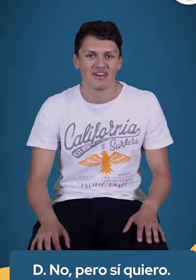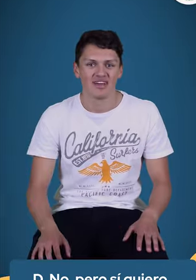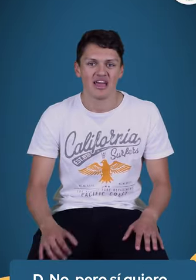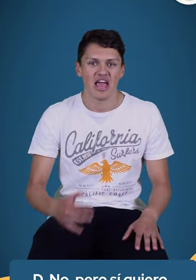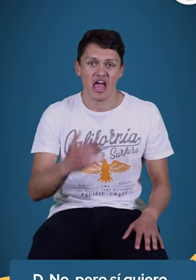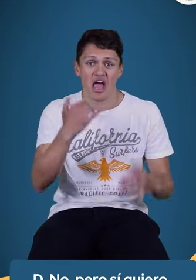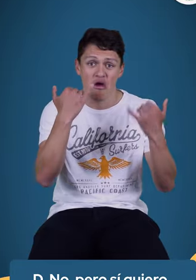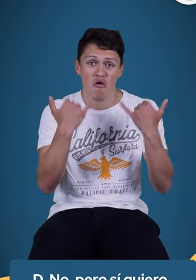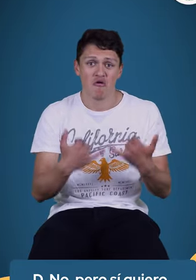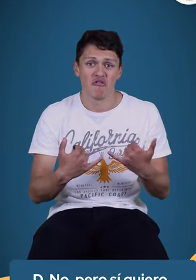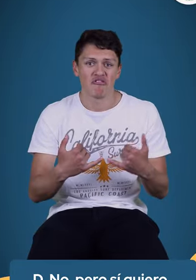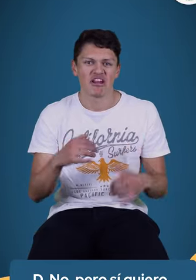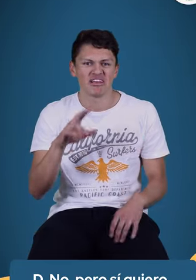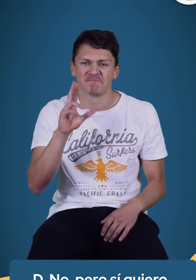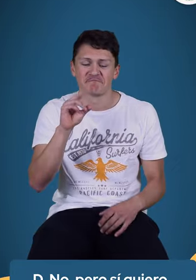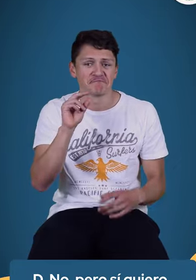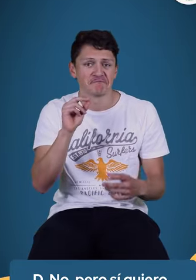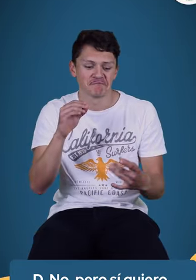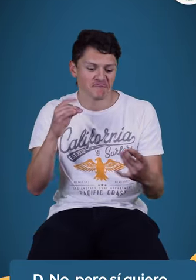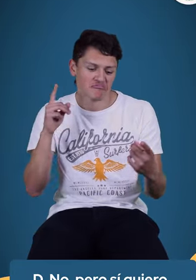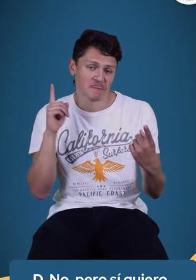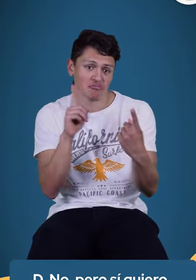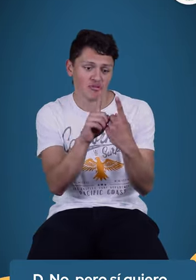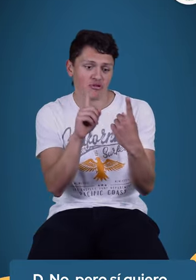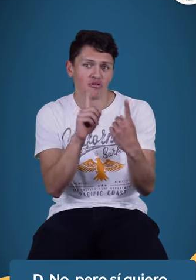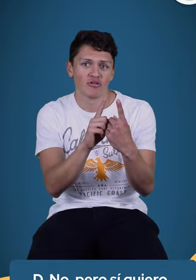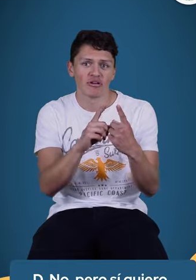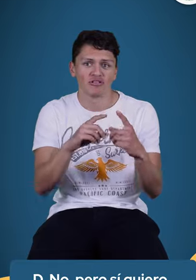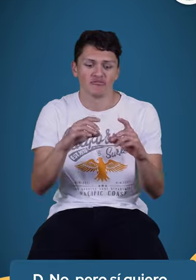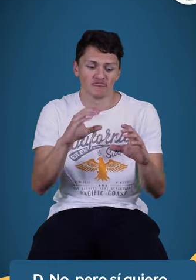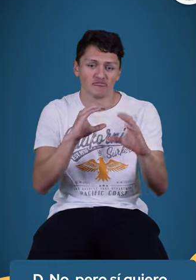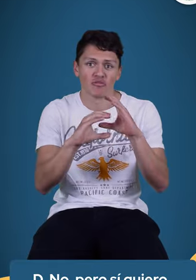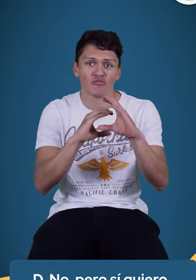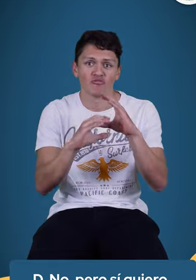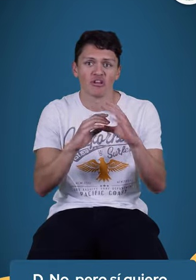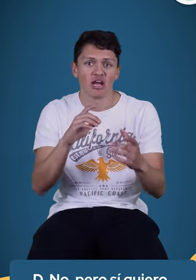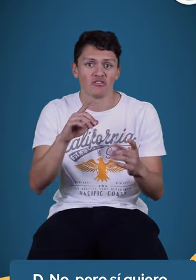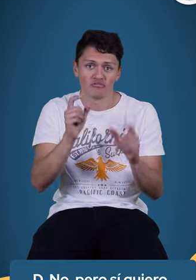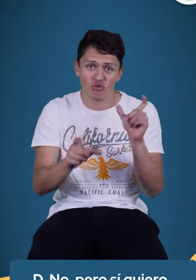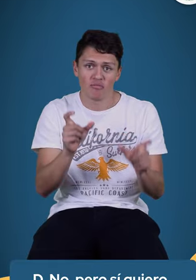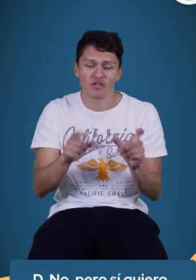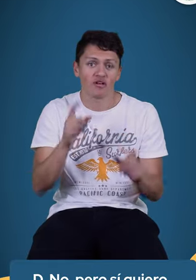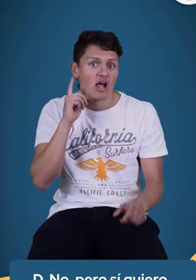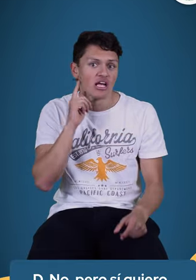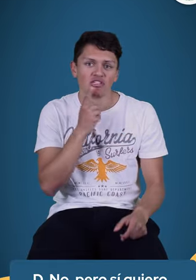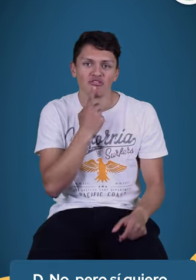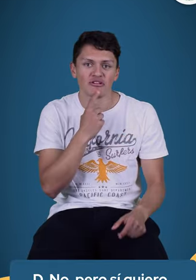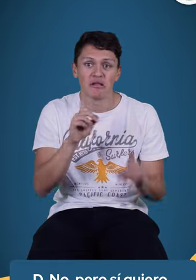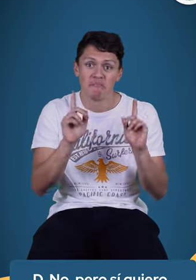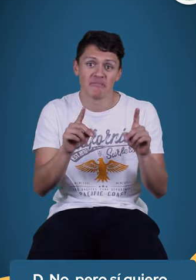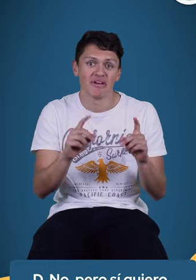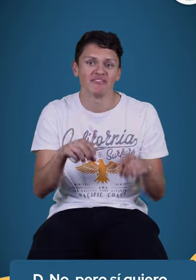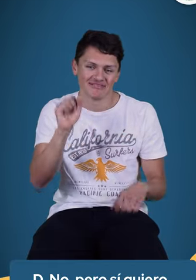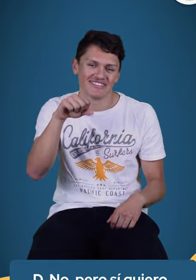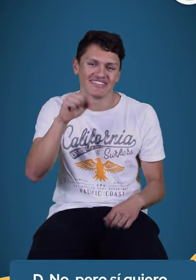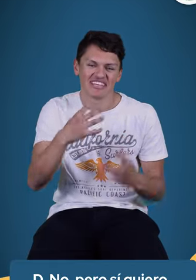En el presente no tengo encuentros con personas sordas de ningún lado. Pero sí quiero